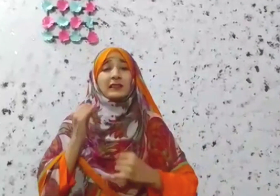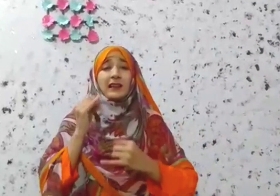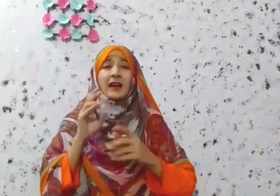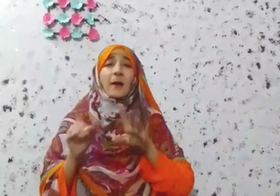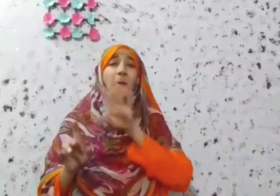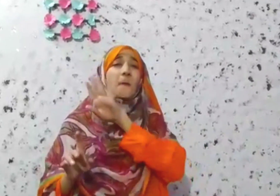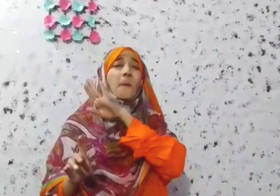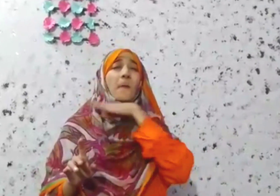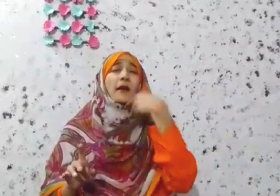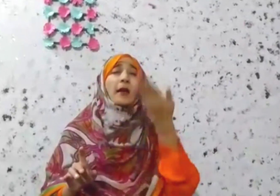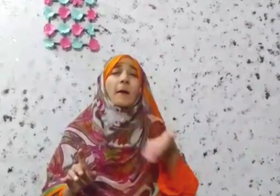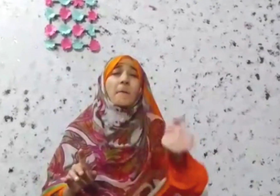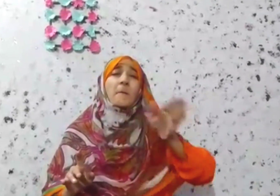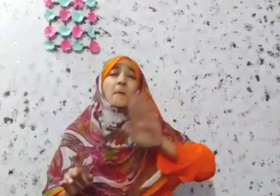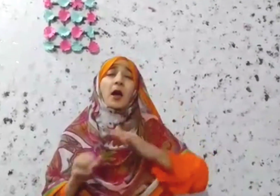बखशे